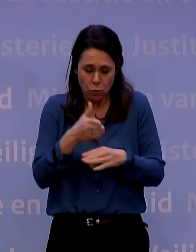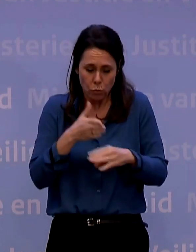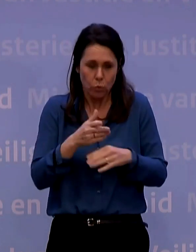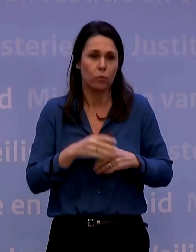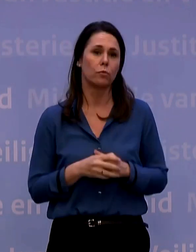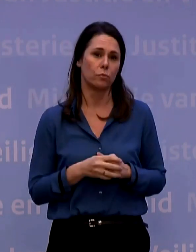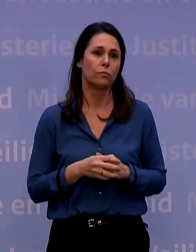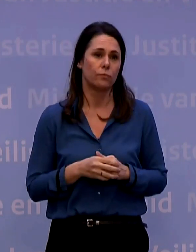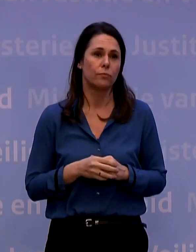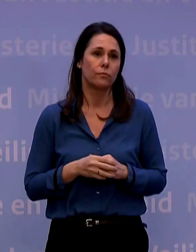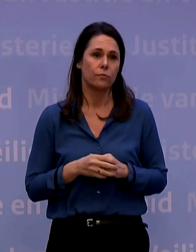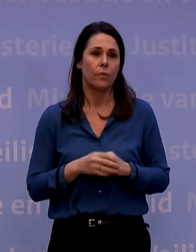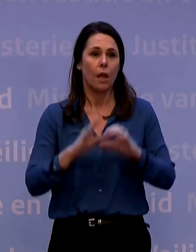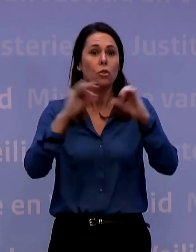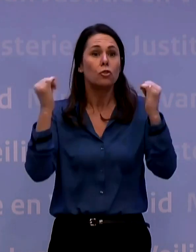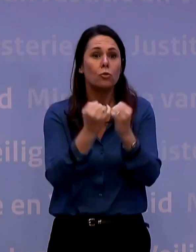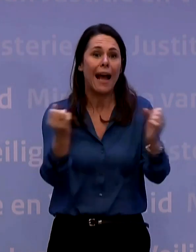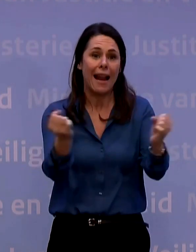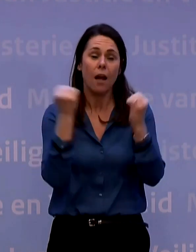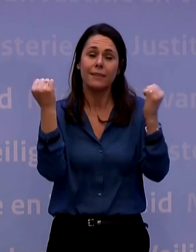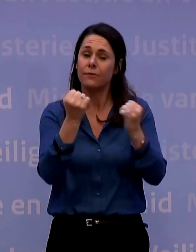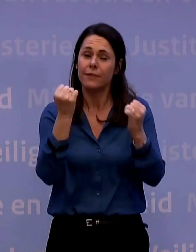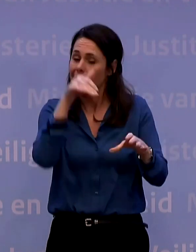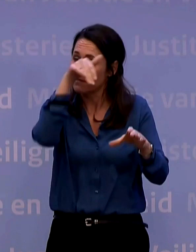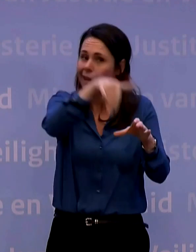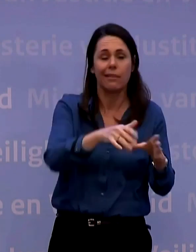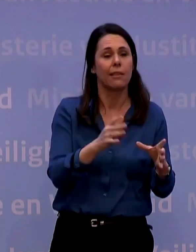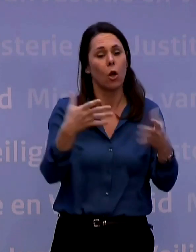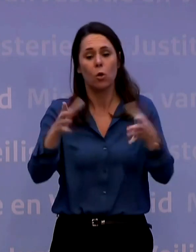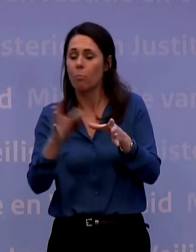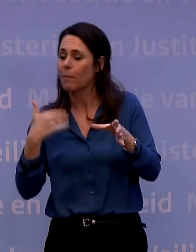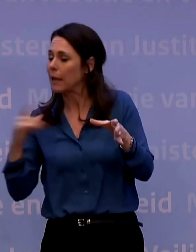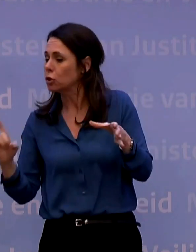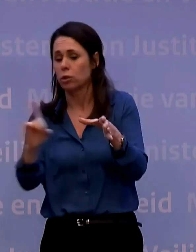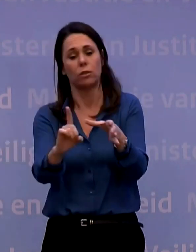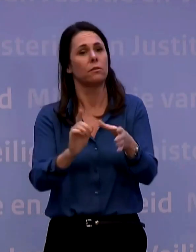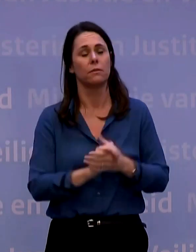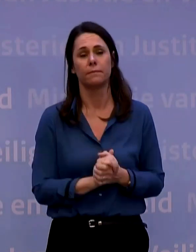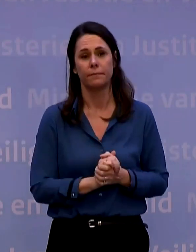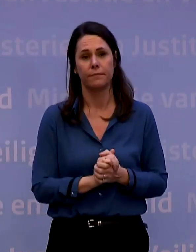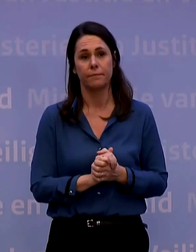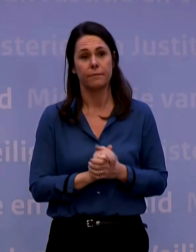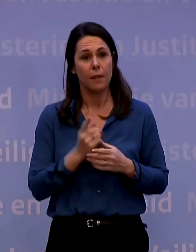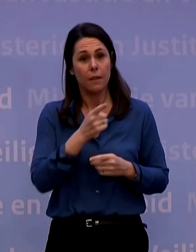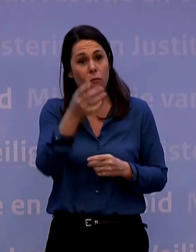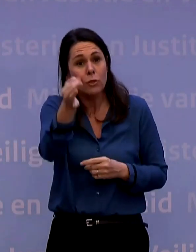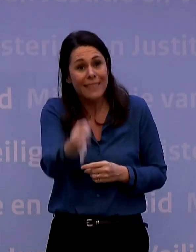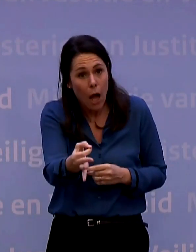weg van sociale activiteiten en groepen mensen. En thuis nog het dringende advies,